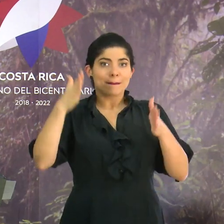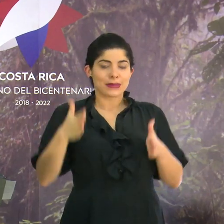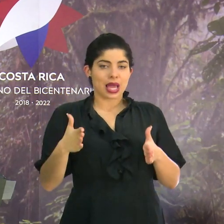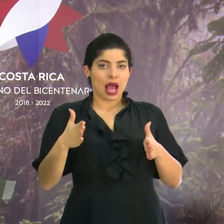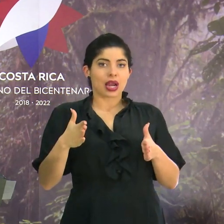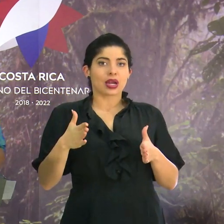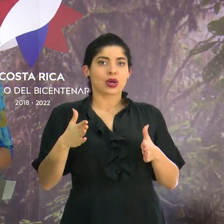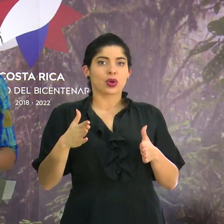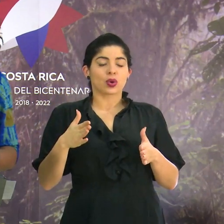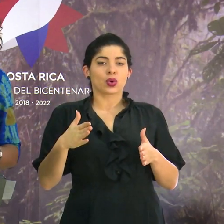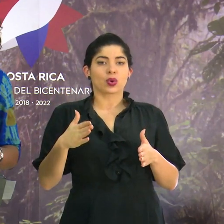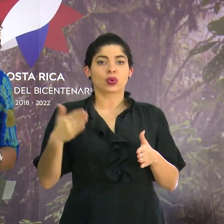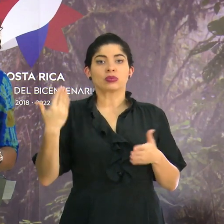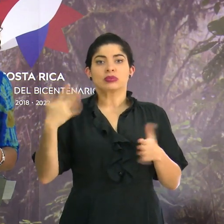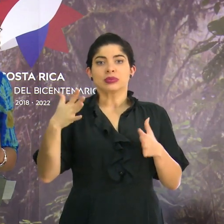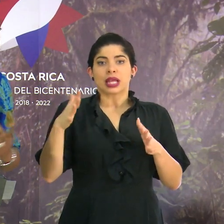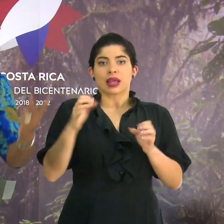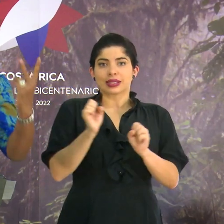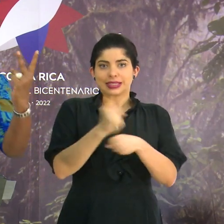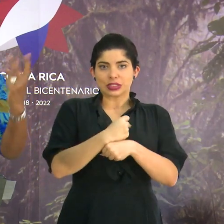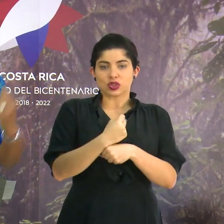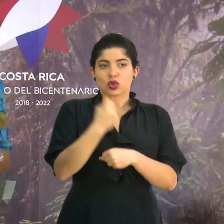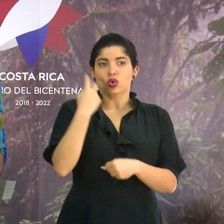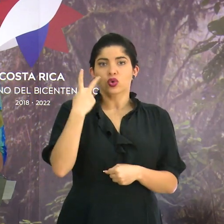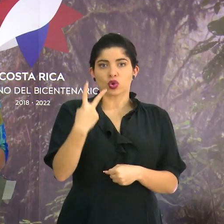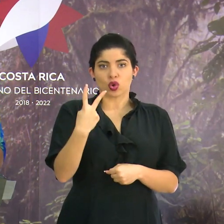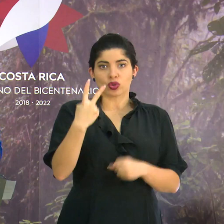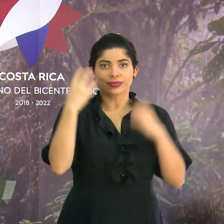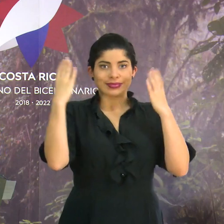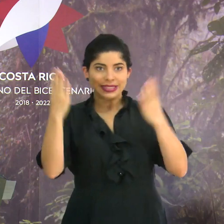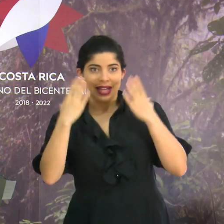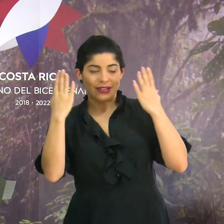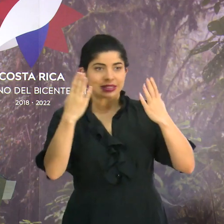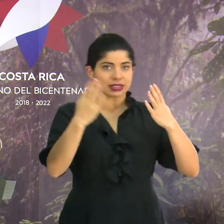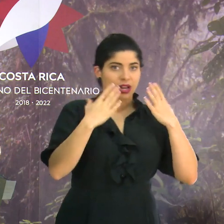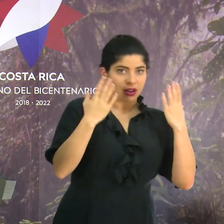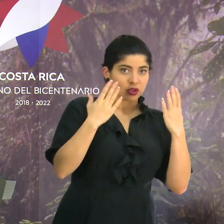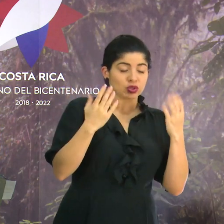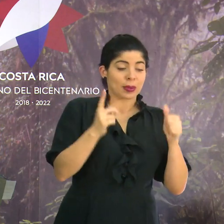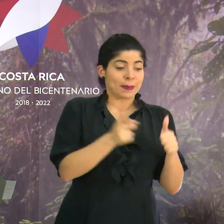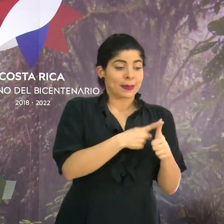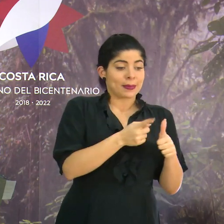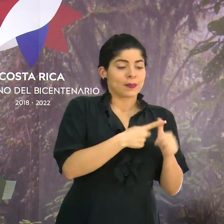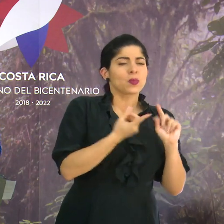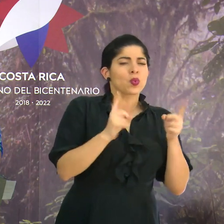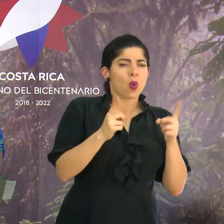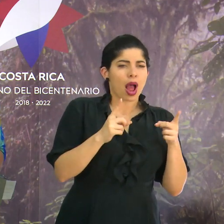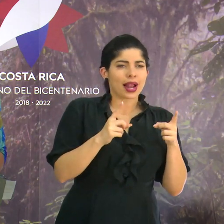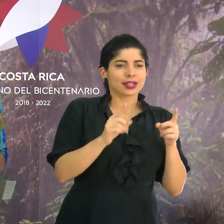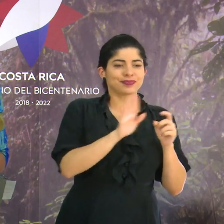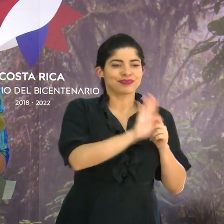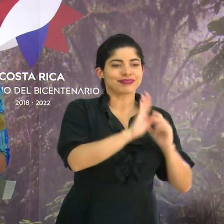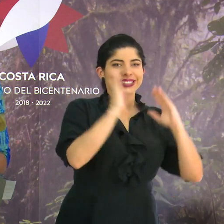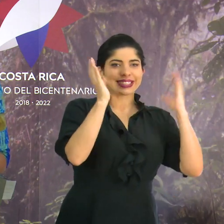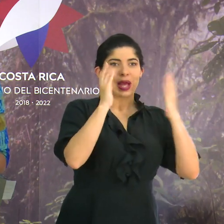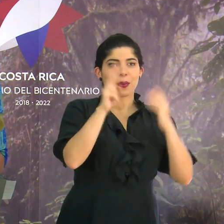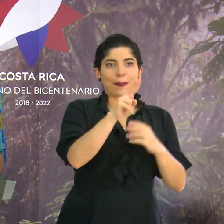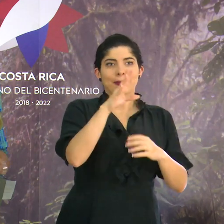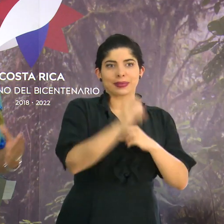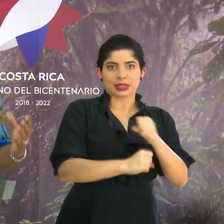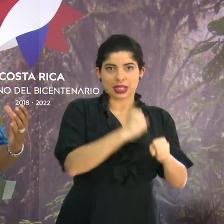tendrá y ha hecho dos celebraciones conjuntamente. La primera, su celebración del